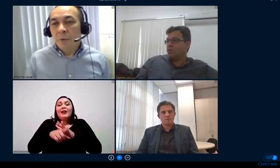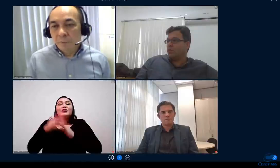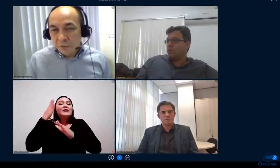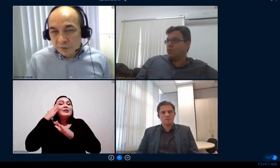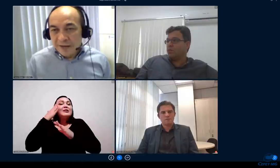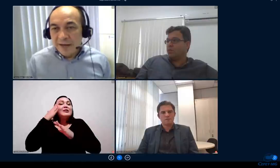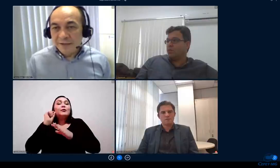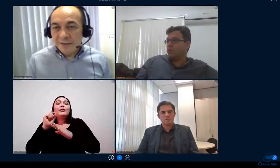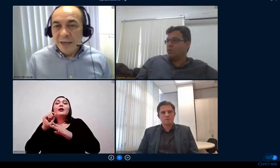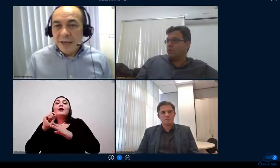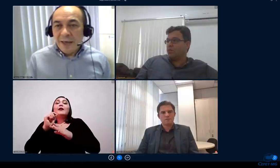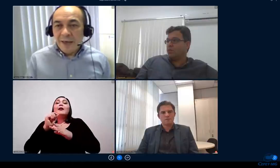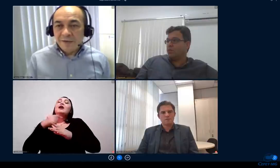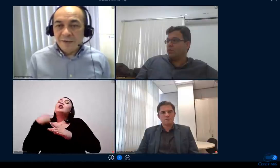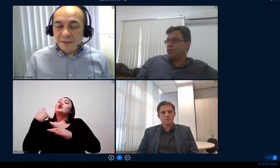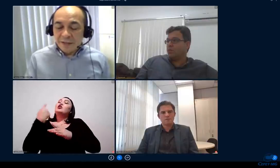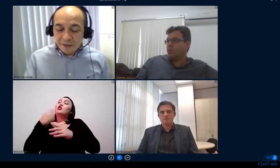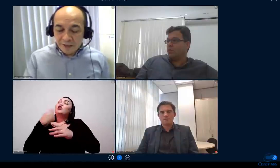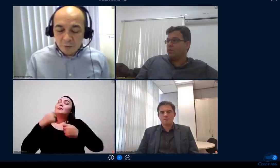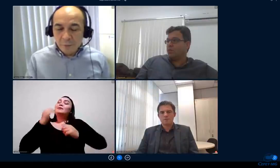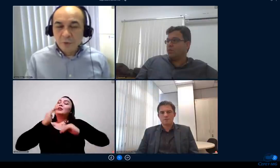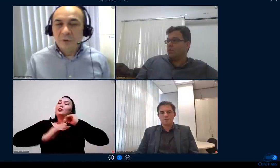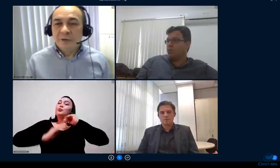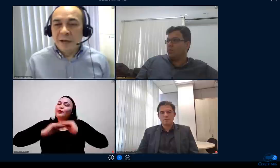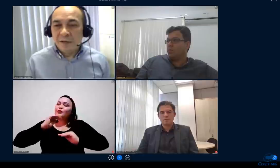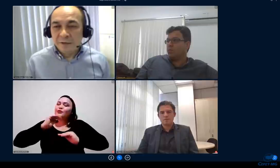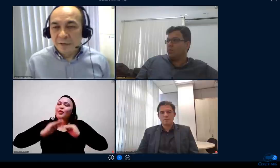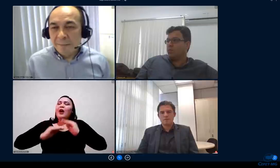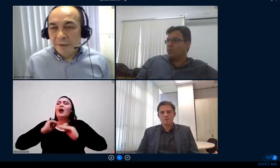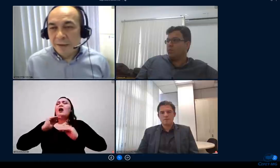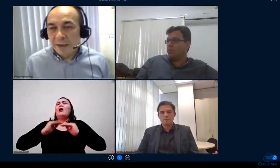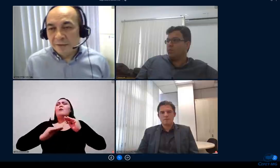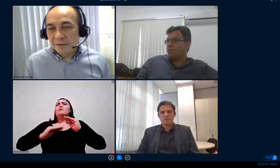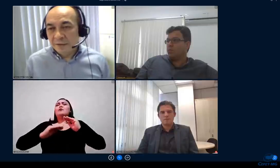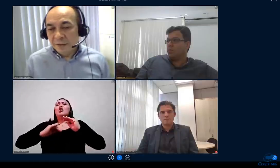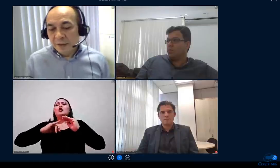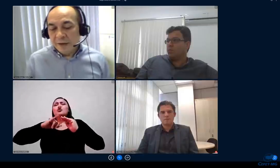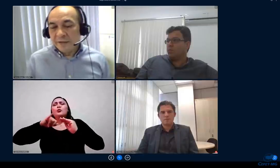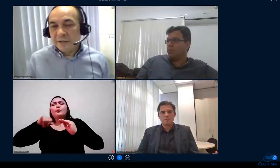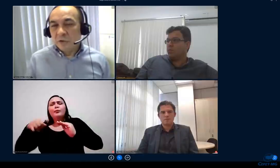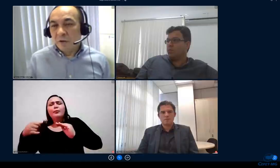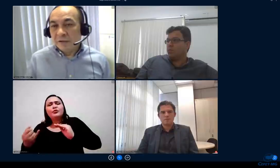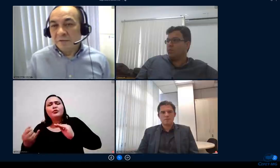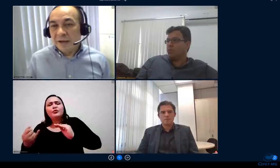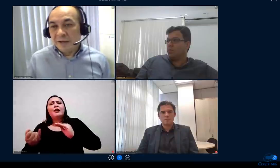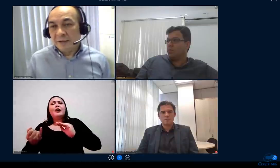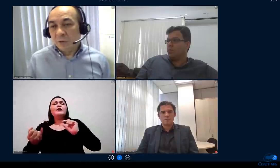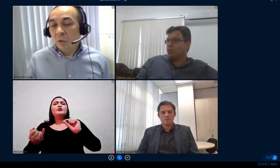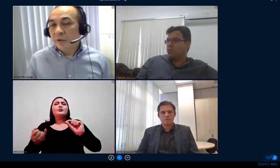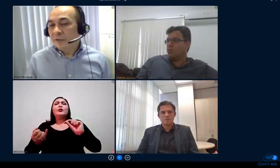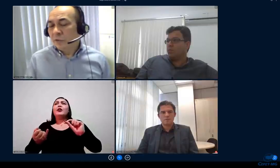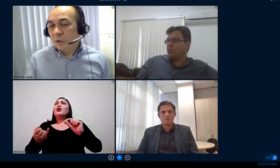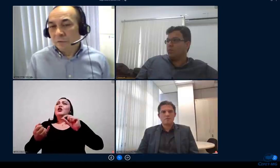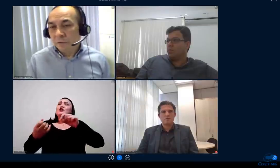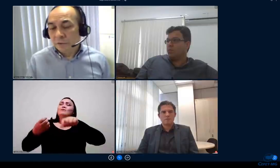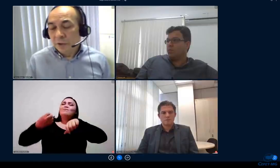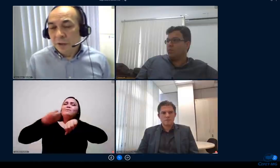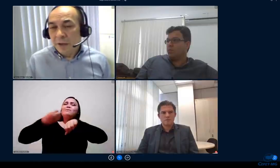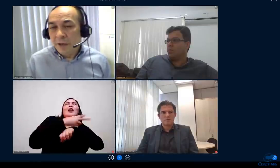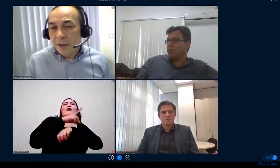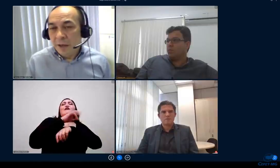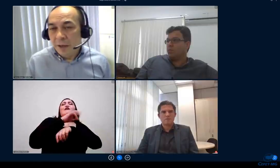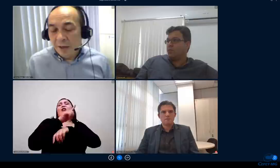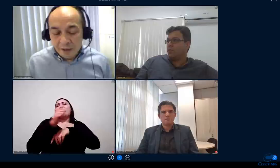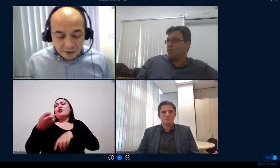profissionais terão oportunidade de abrigar-se nessas novas vagas ou nesses novos